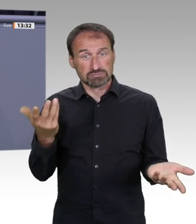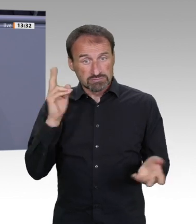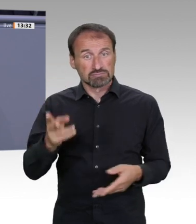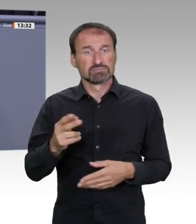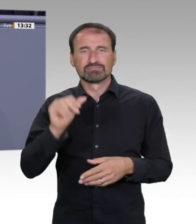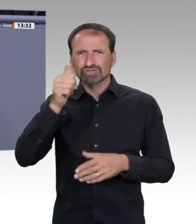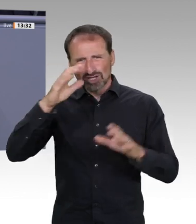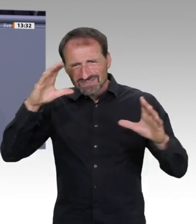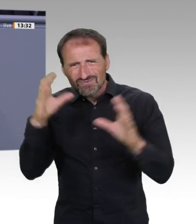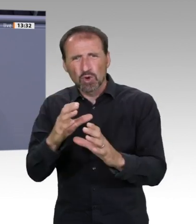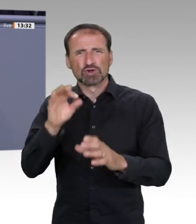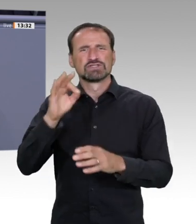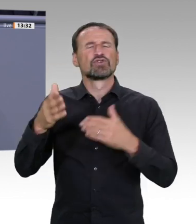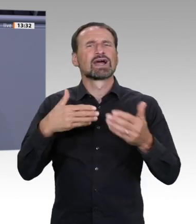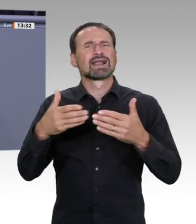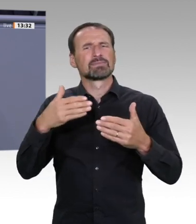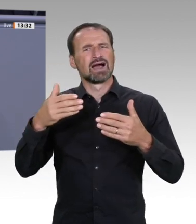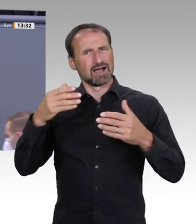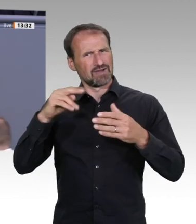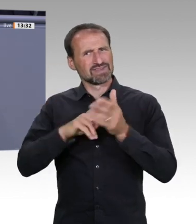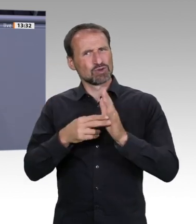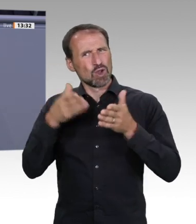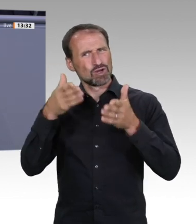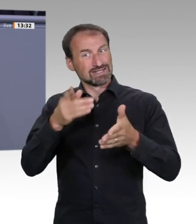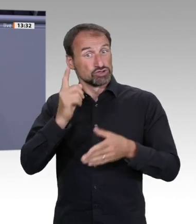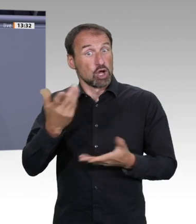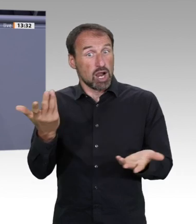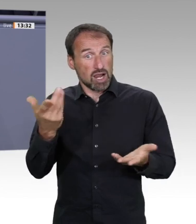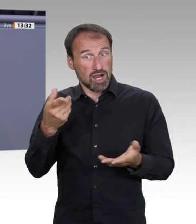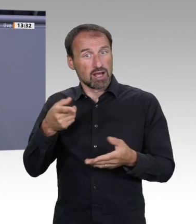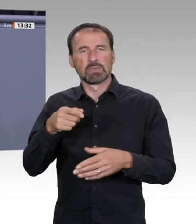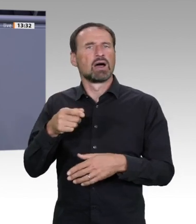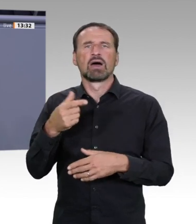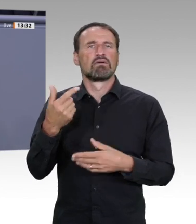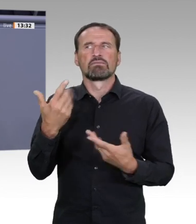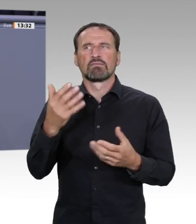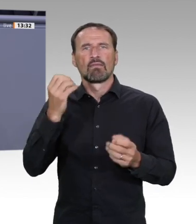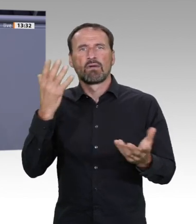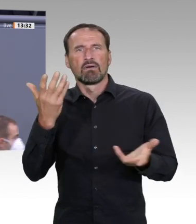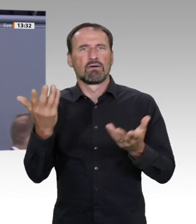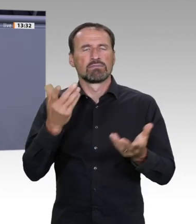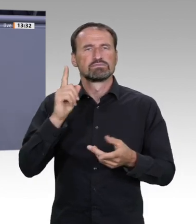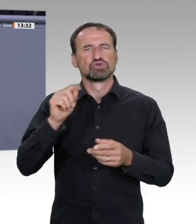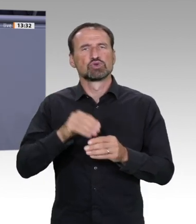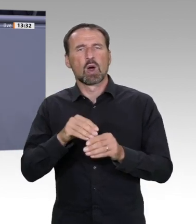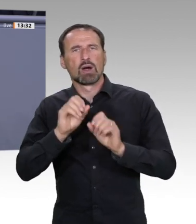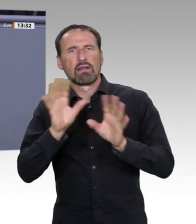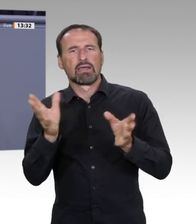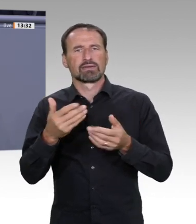Für einen zukunftsfähigen Mobilitätsstandort bräuchten wir zum Beispiel steigende Investitionen